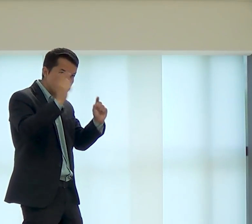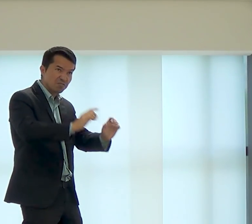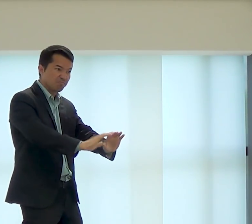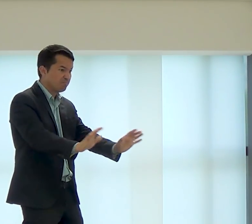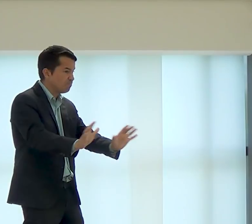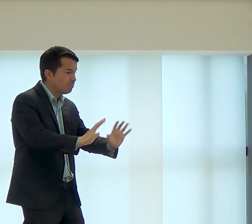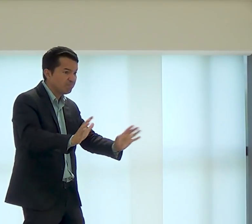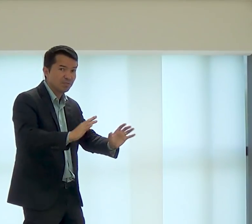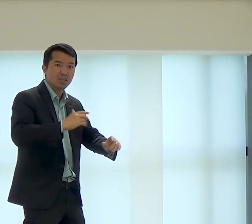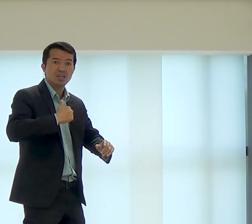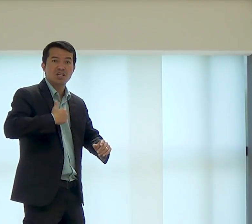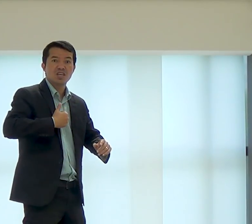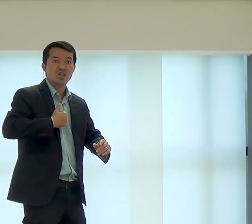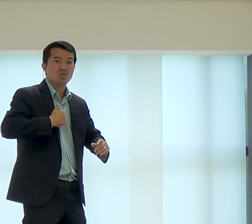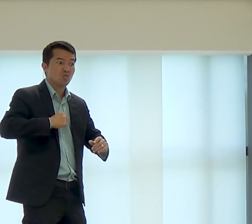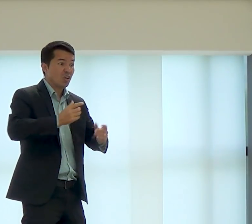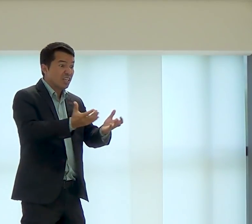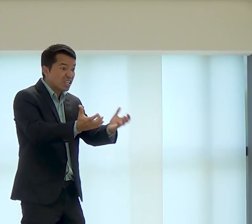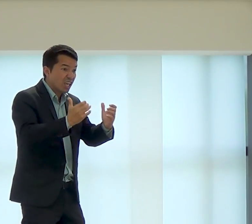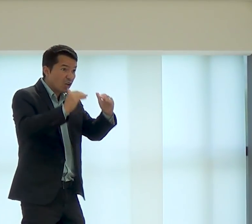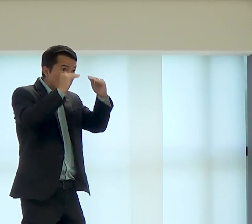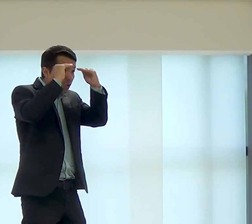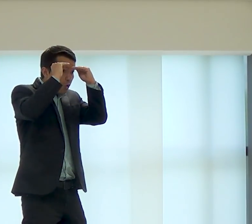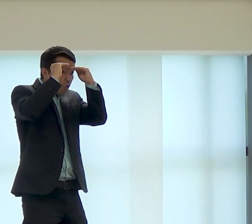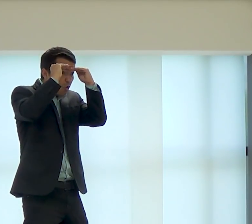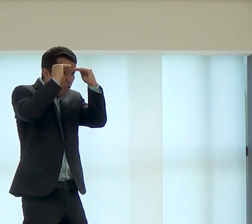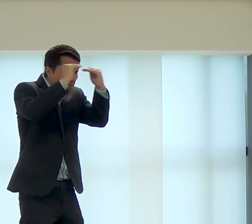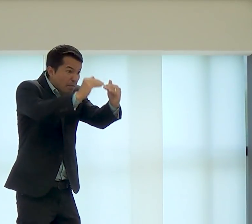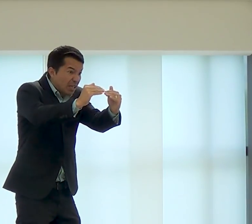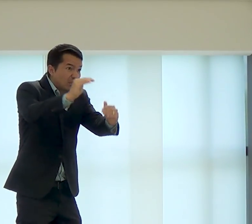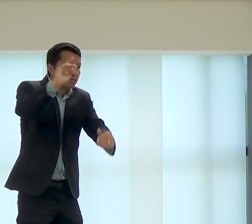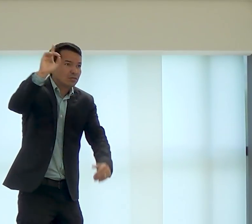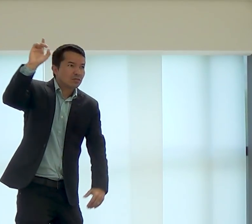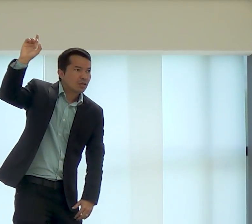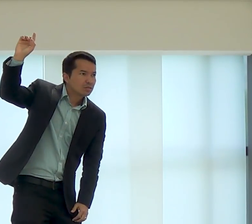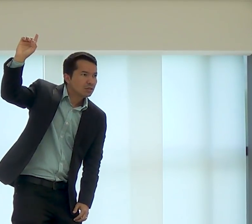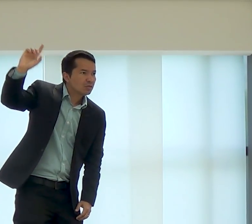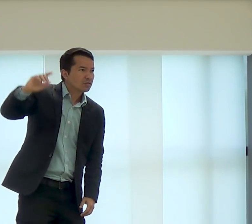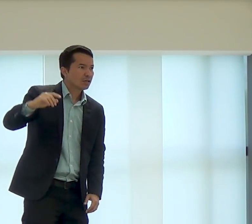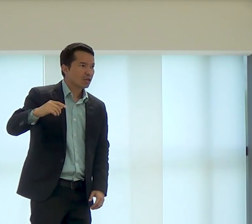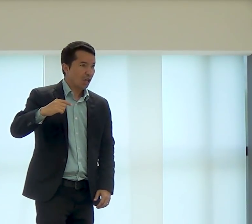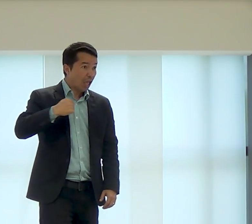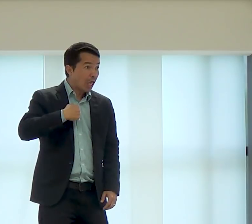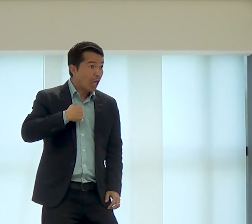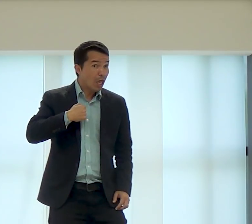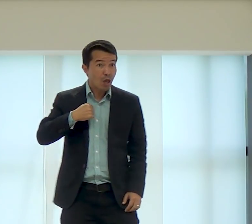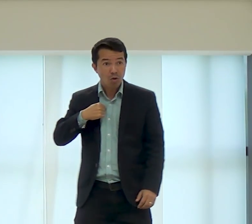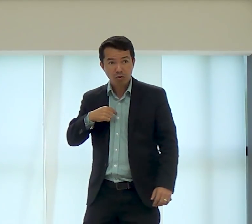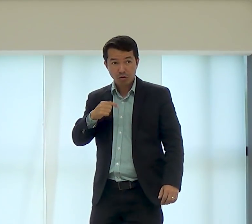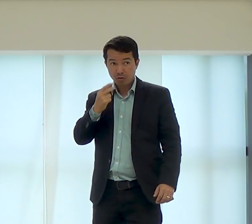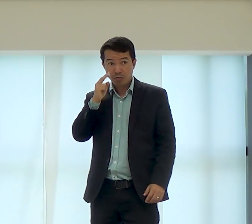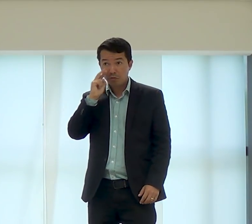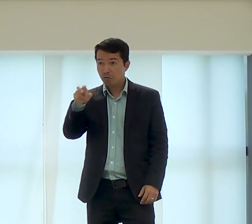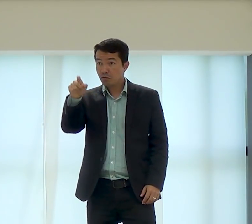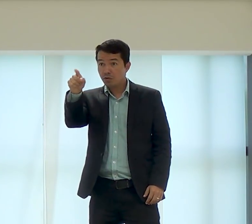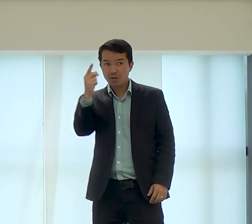isso, com a questão financeira, dinheiro, eu quero obedecer a Deus, aí eu,